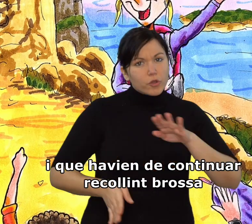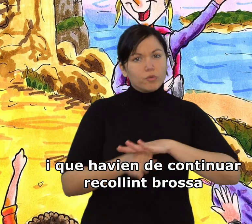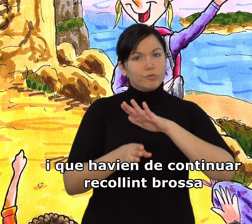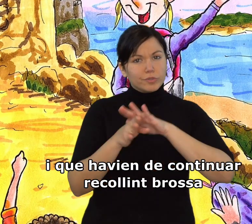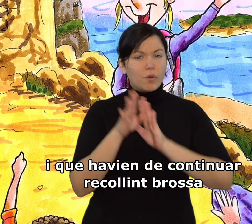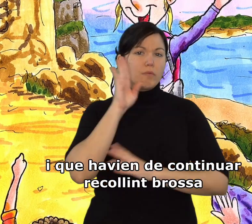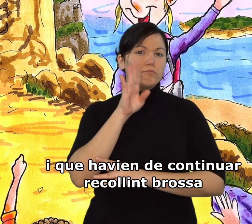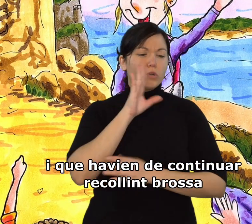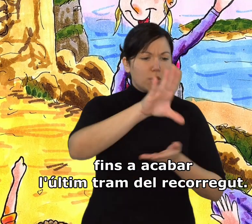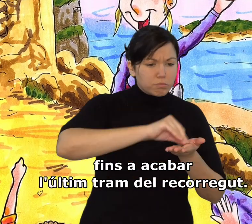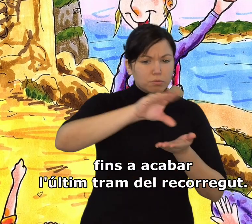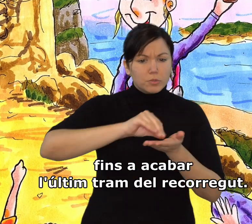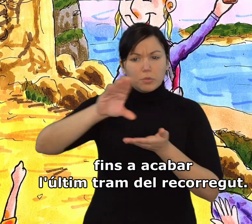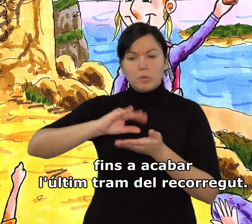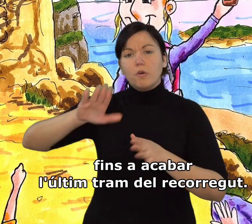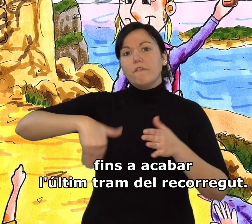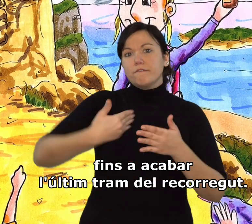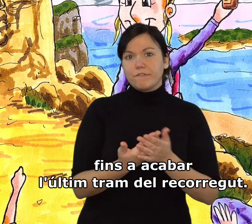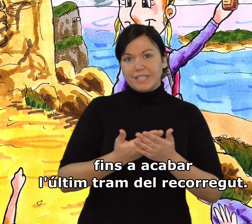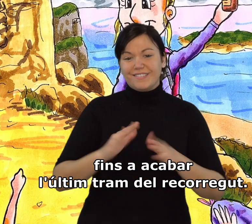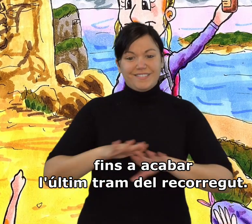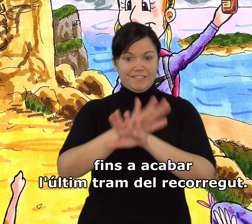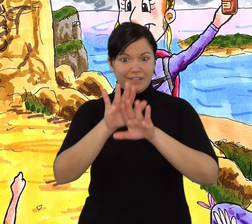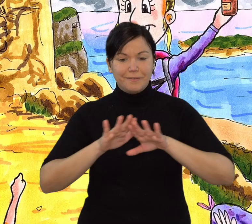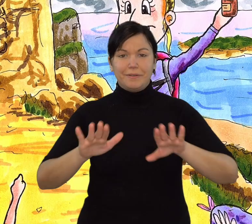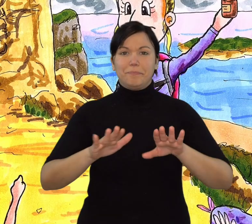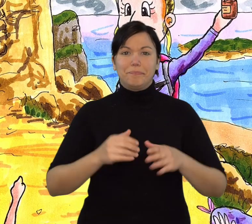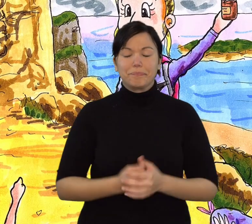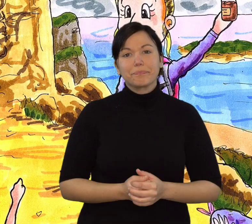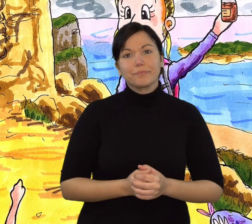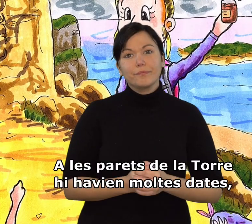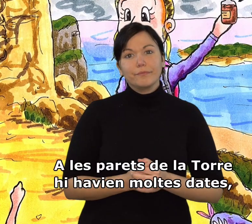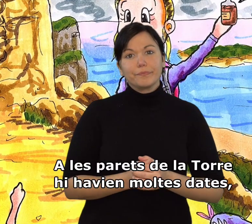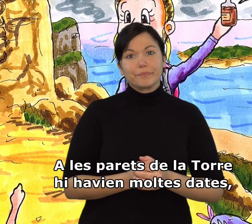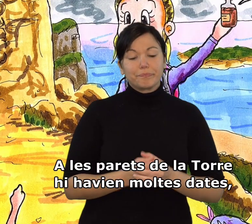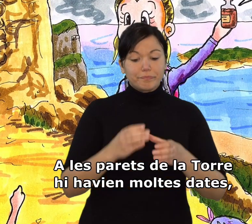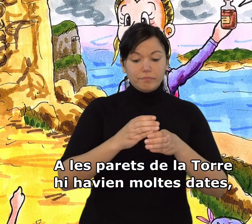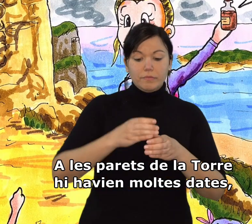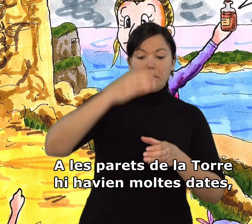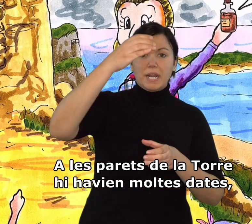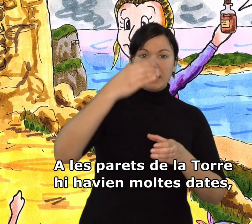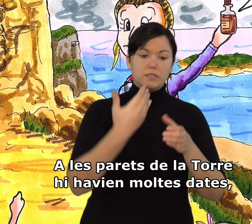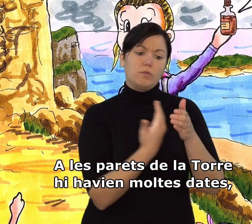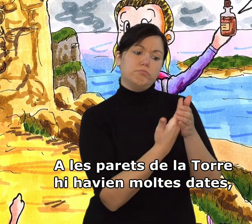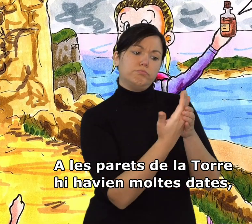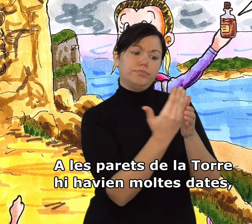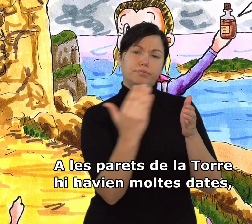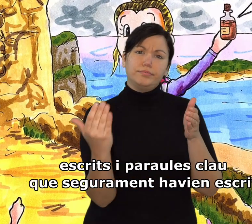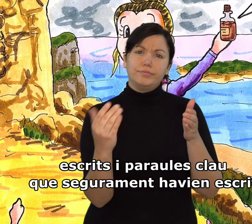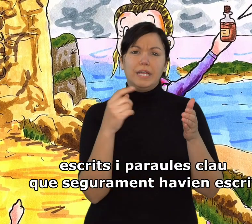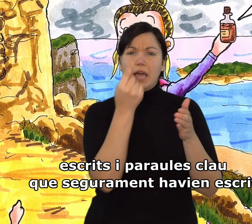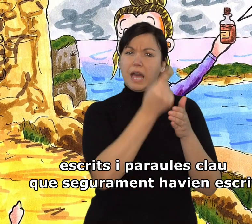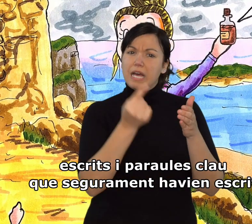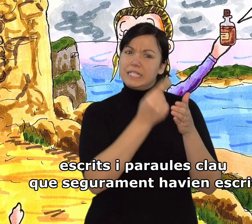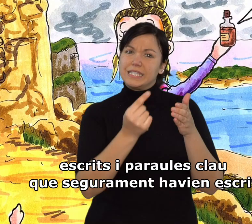havien de continuar recollint brossa fins a acabar l'últim tram del recorregut. A les parets de la torre hi havia moltes dates,